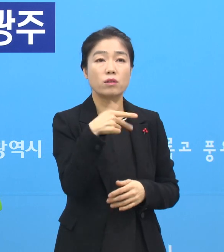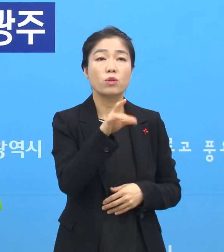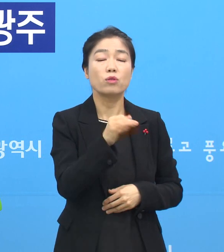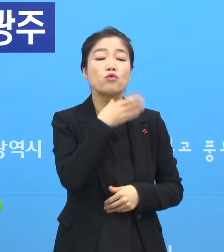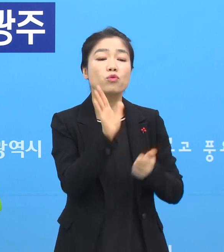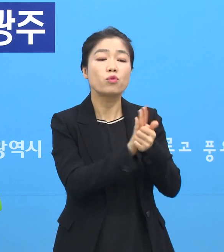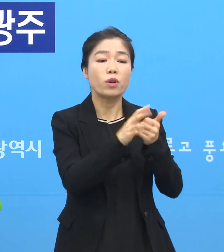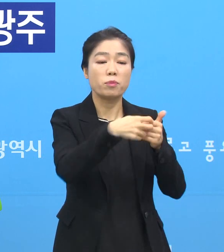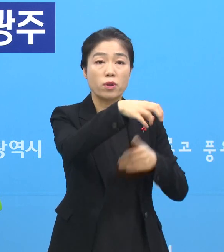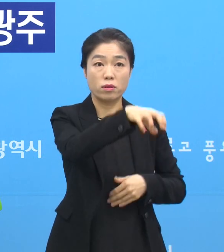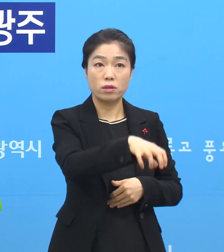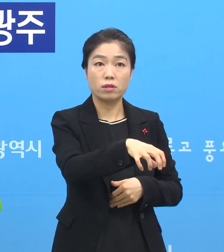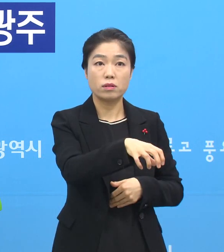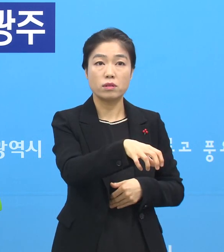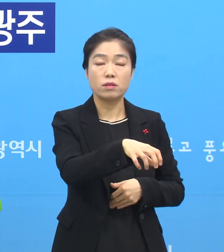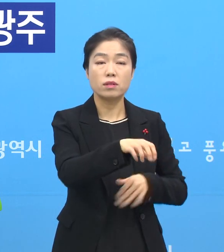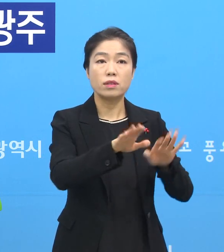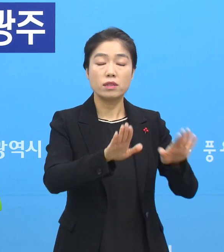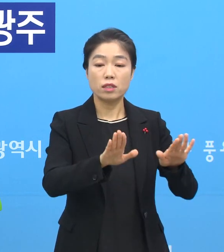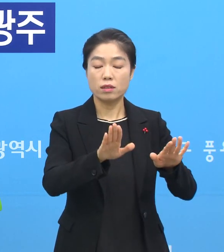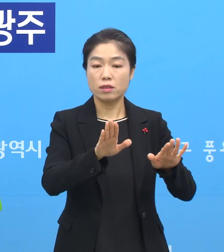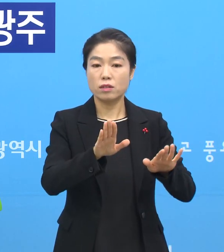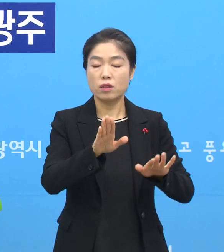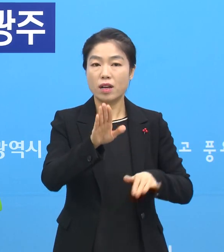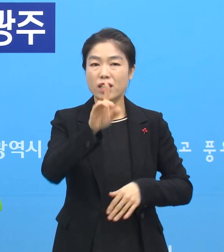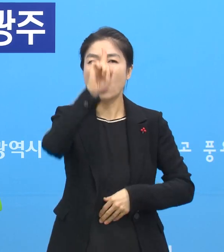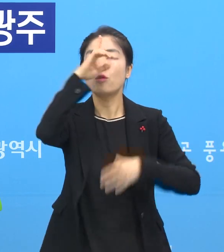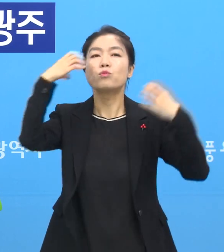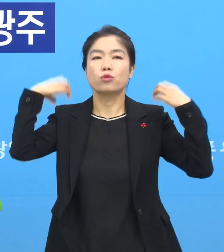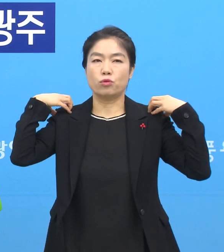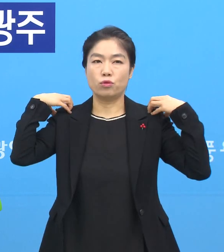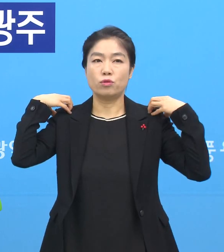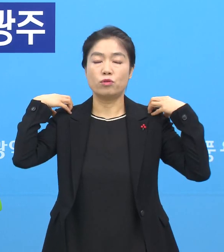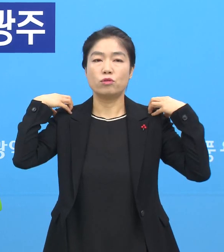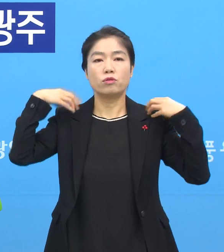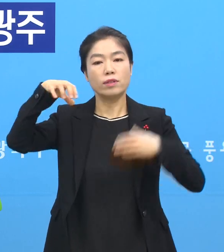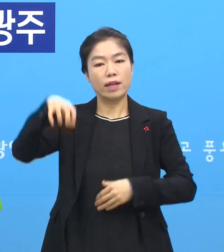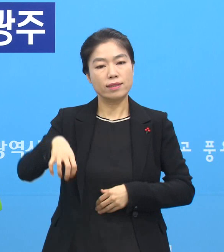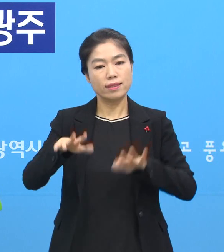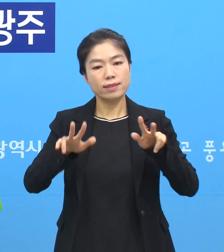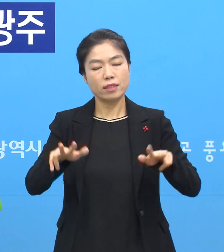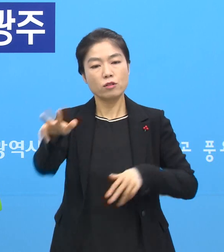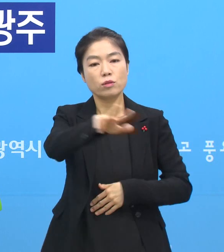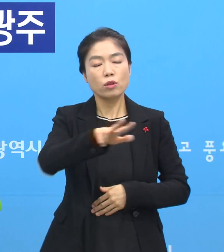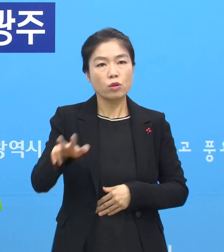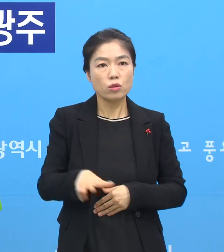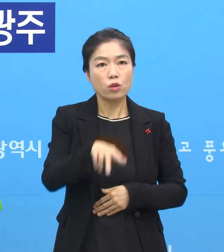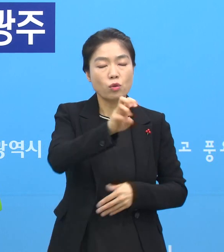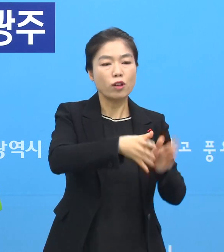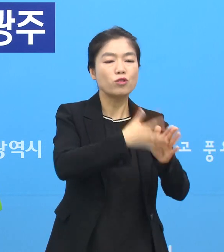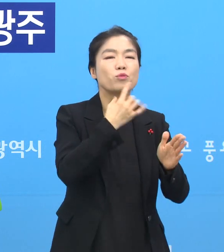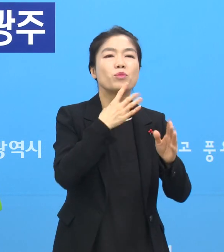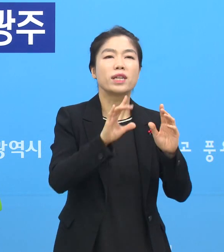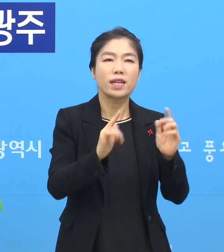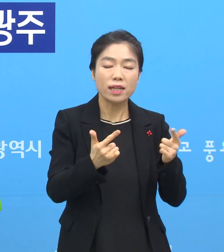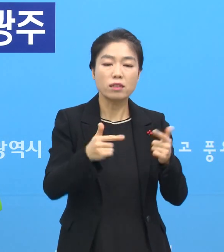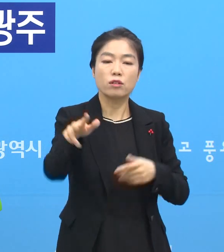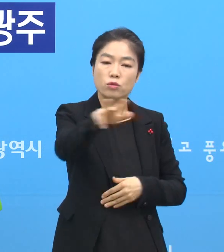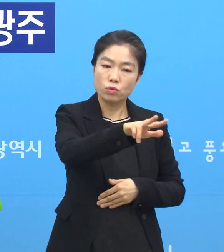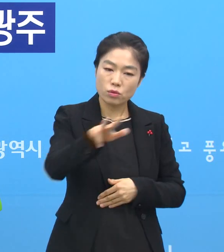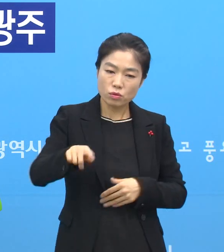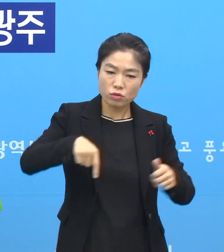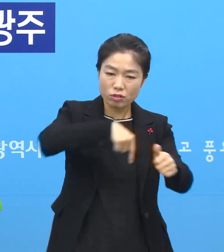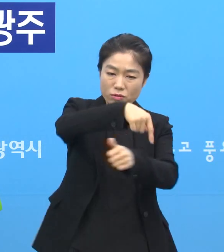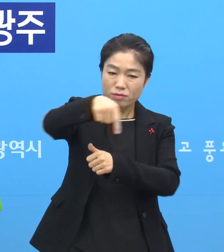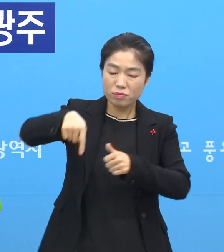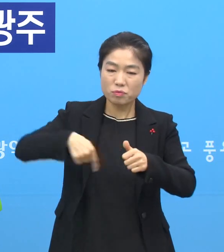요양병원은 지금 중앙대책본부에서도 지금 전국적으로 우리 광주시뿐만 아니라 전국적으로